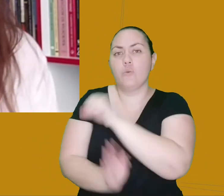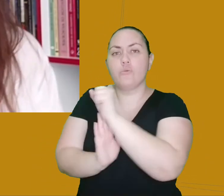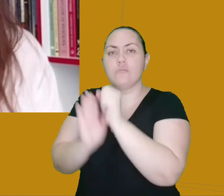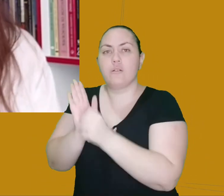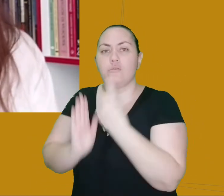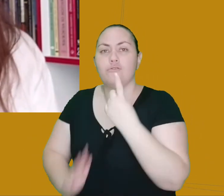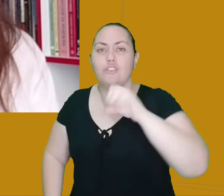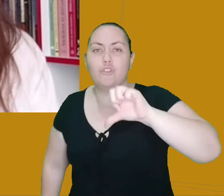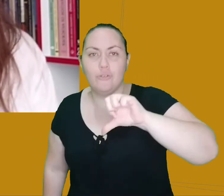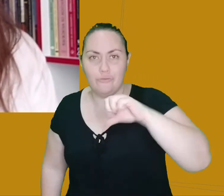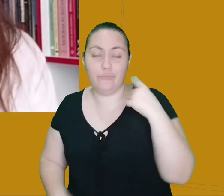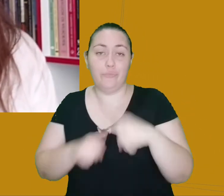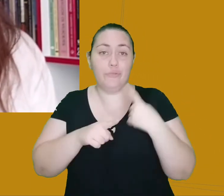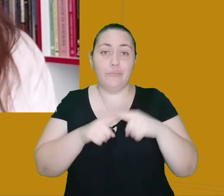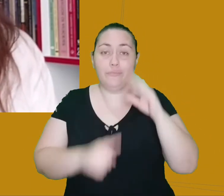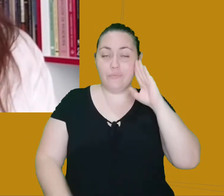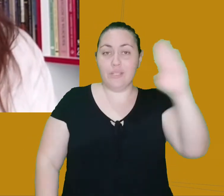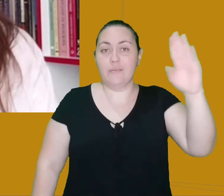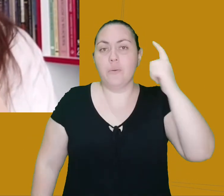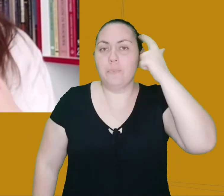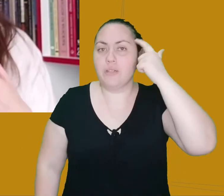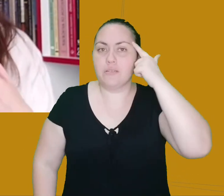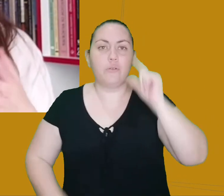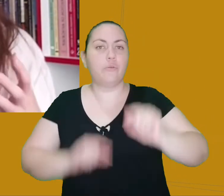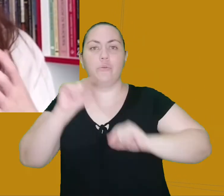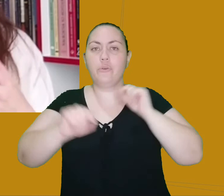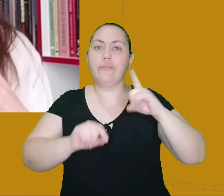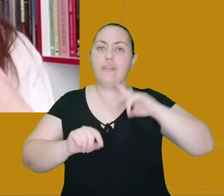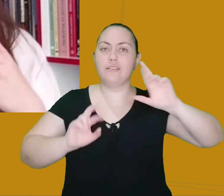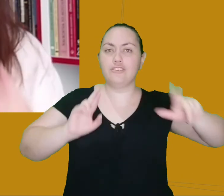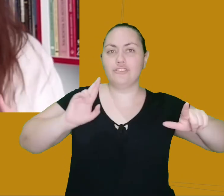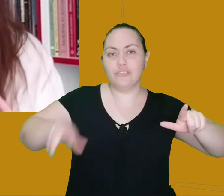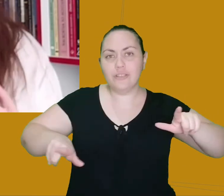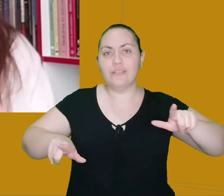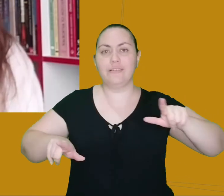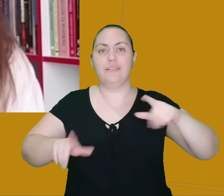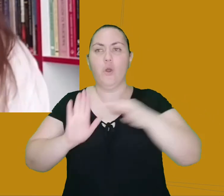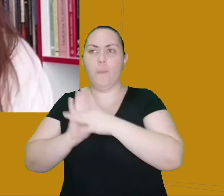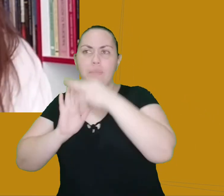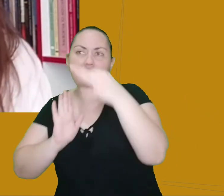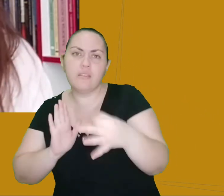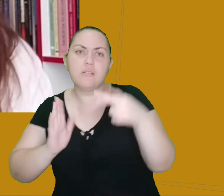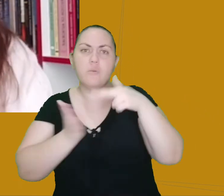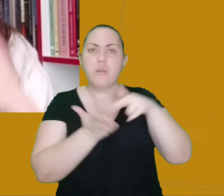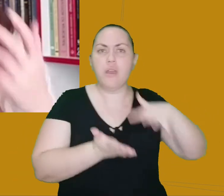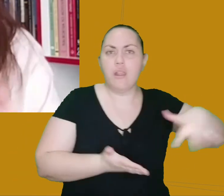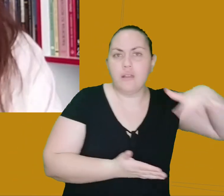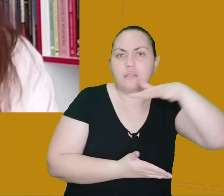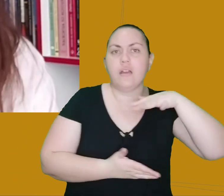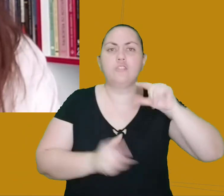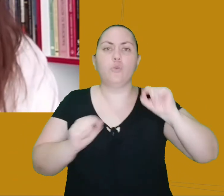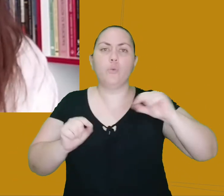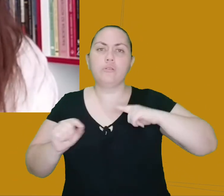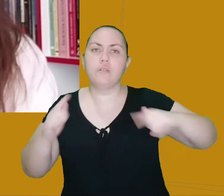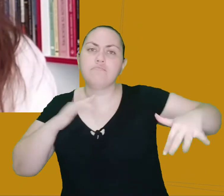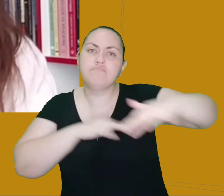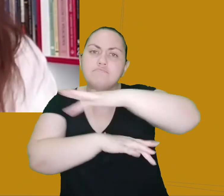Principalmente quando a gente pensa nessa diferença entre a opinião e a realidade, e o que circula de informação,